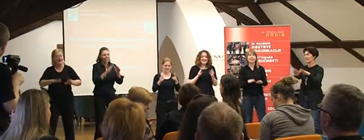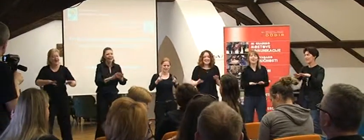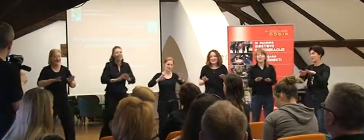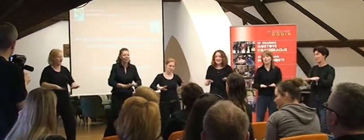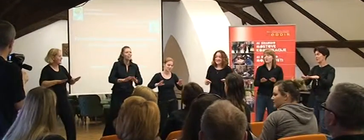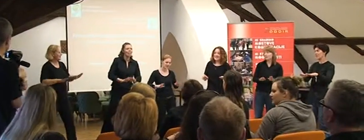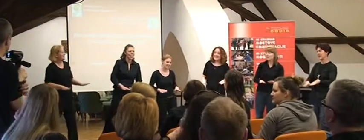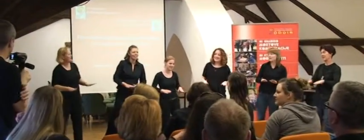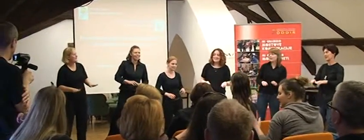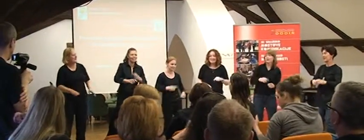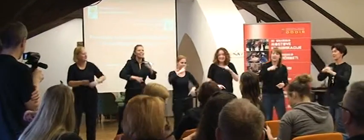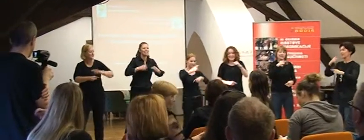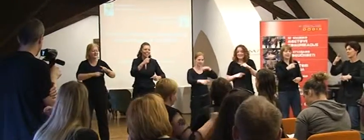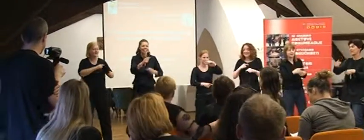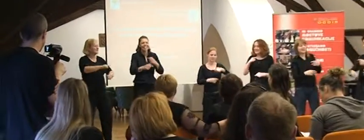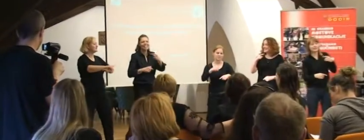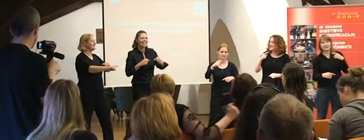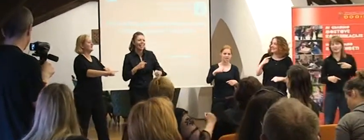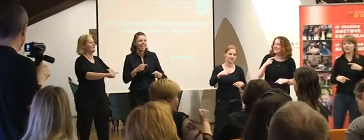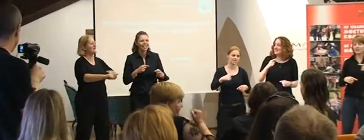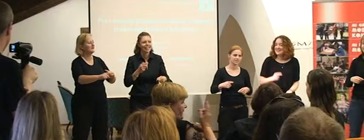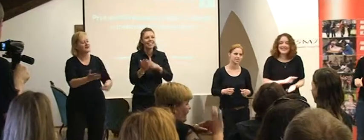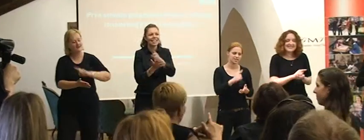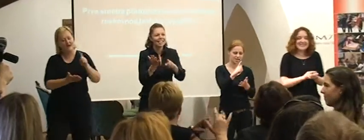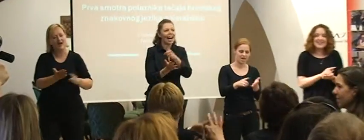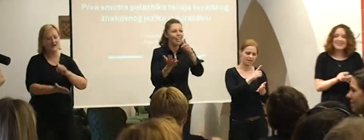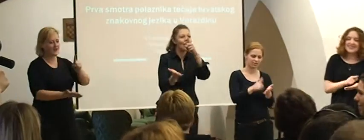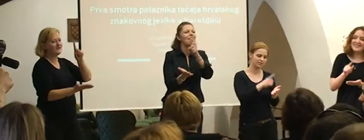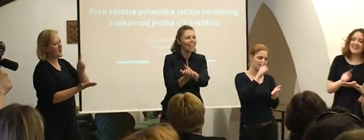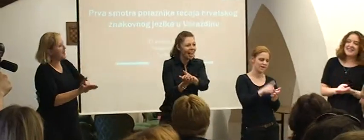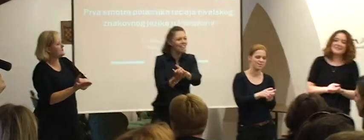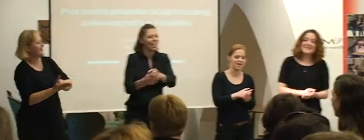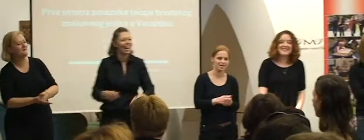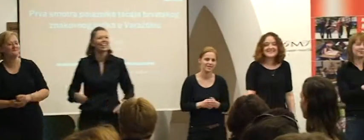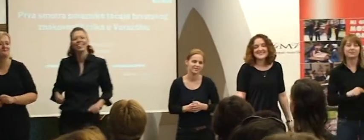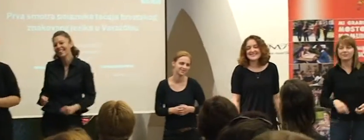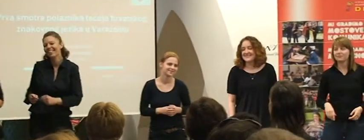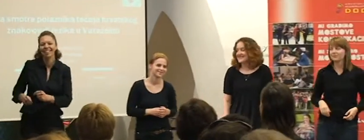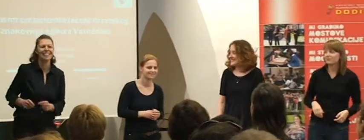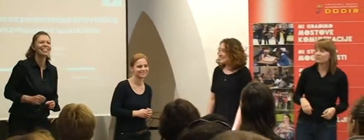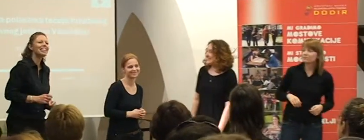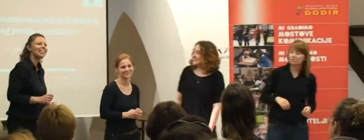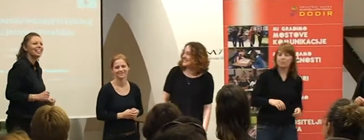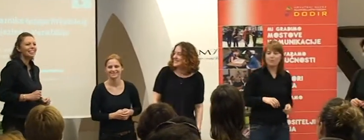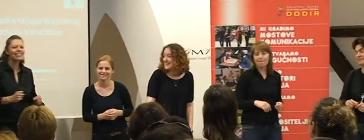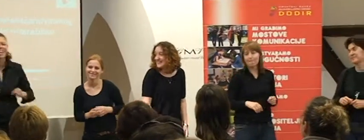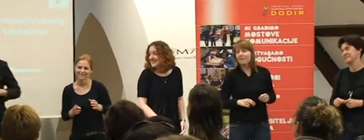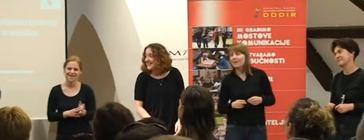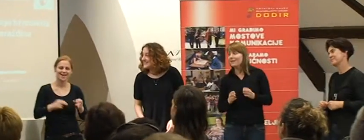zdao je Svijet Vrti se Stalo je vrijeme Vrti